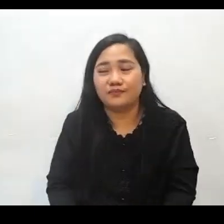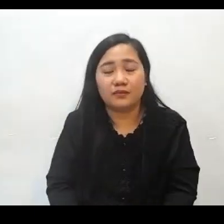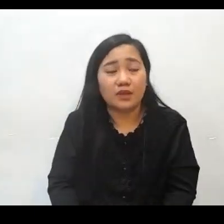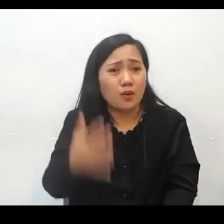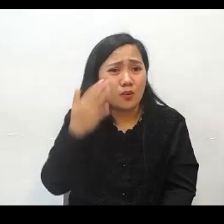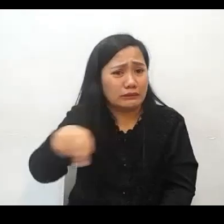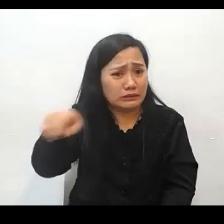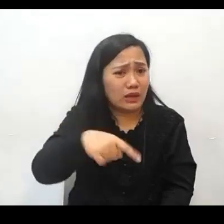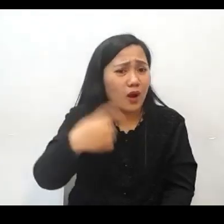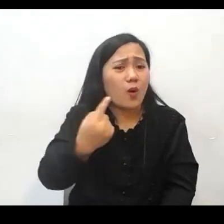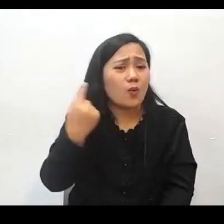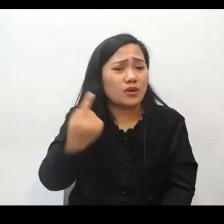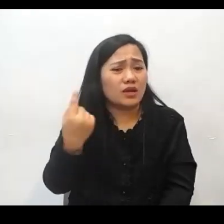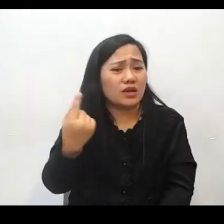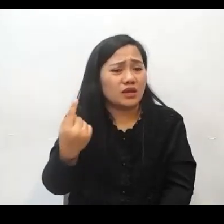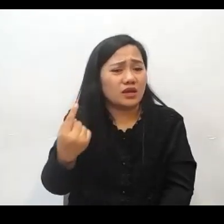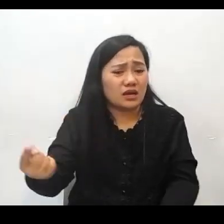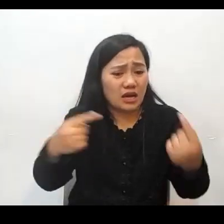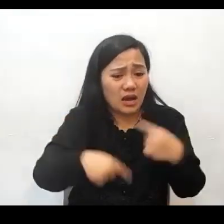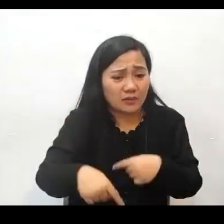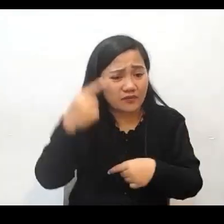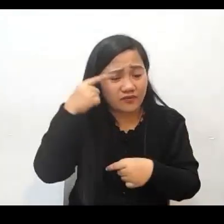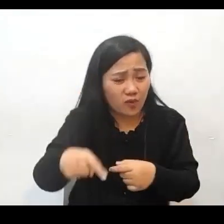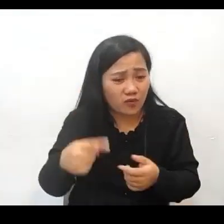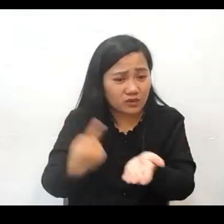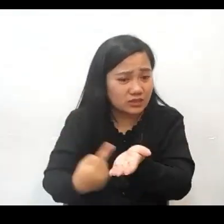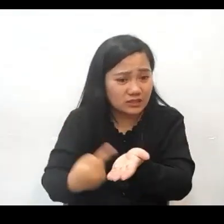sapagat hindi sila pumunta para pag-usapan namin yun ng mag-asama